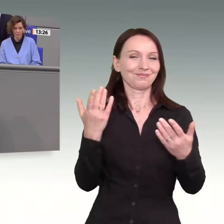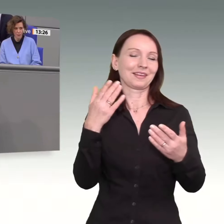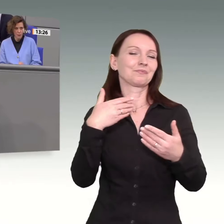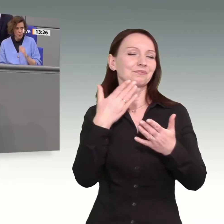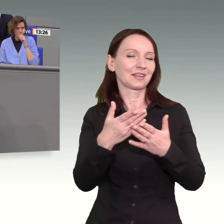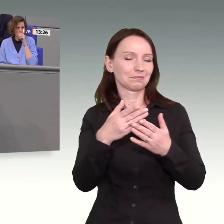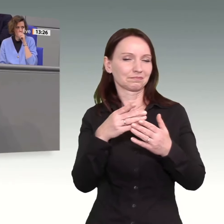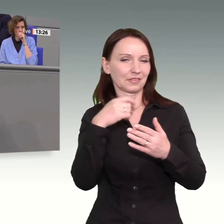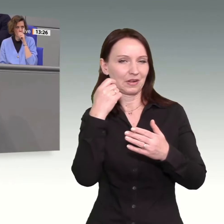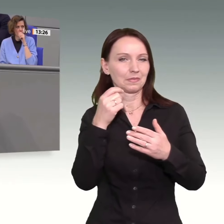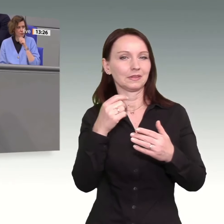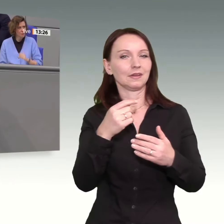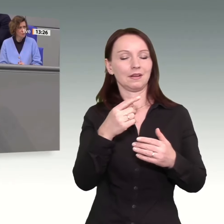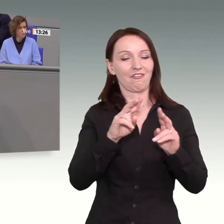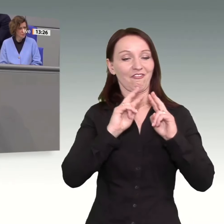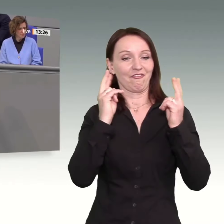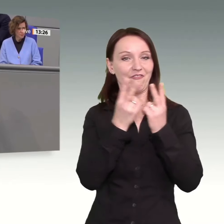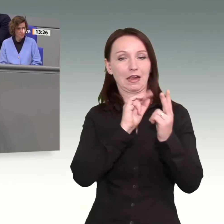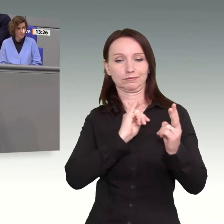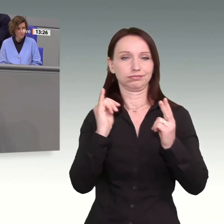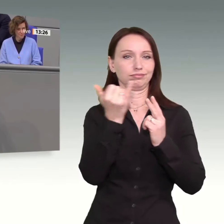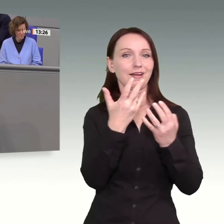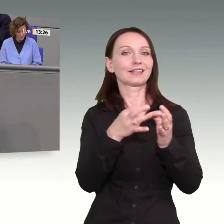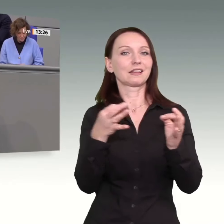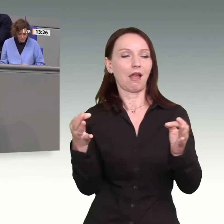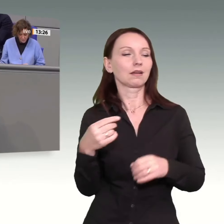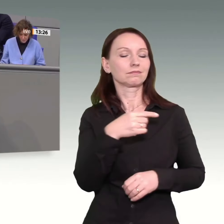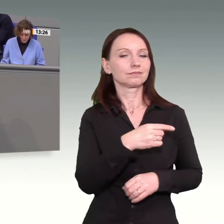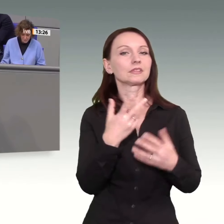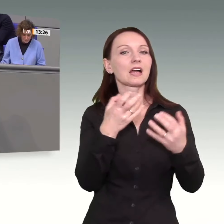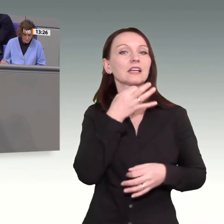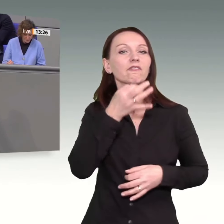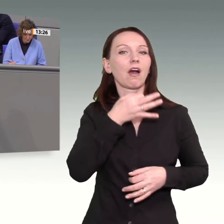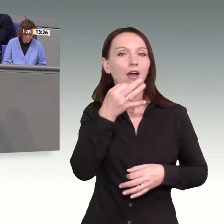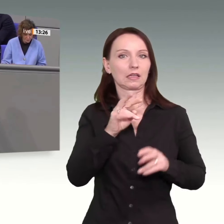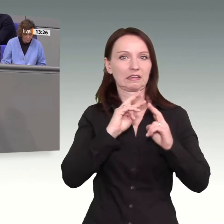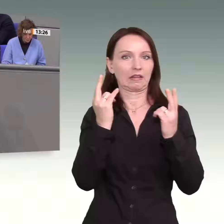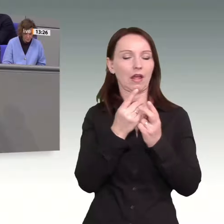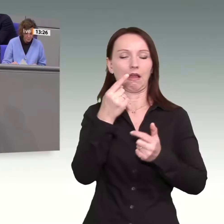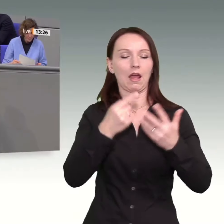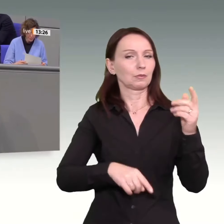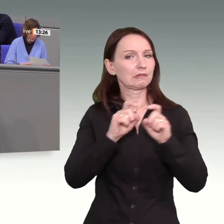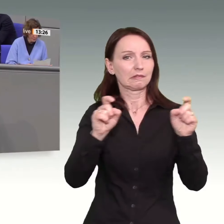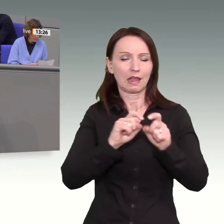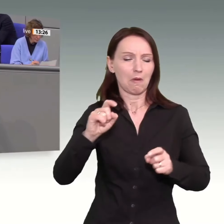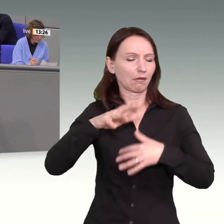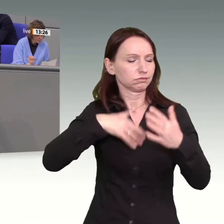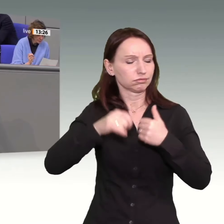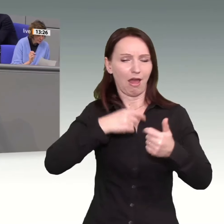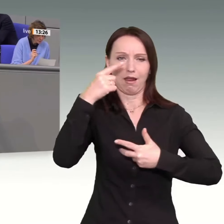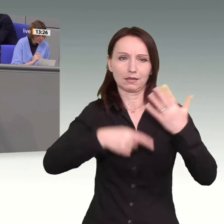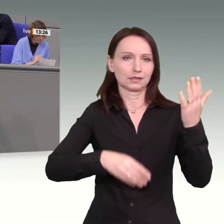ausgelassen, Ökodesign, Treibhausgas, intensive Exporte, subventionsspezifische Leitlinien oder der unbereinigte